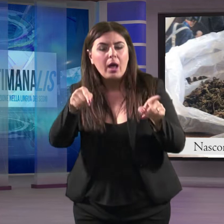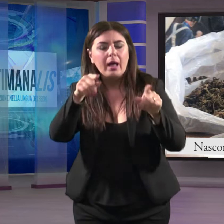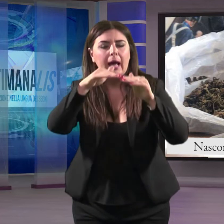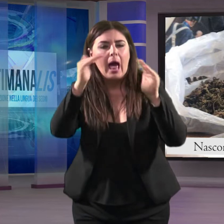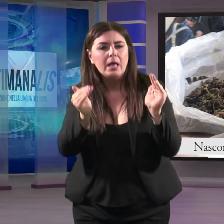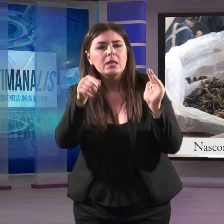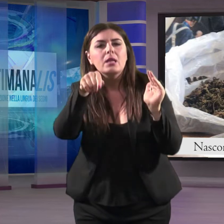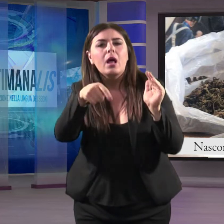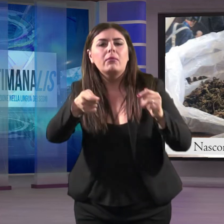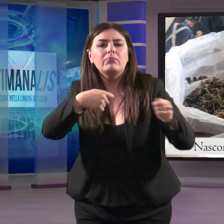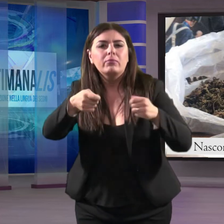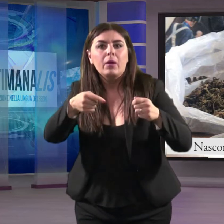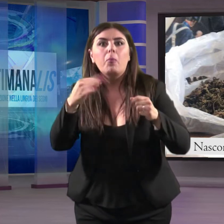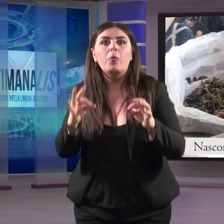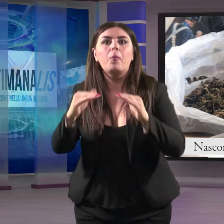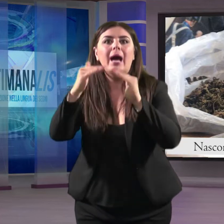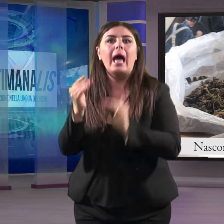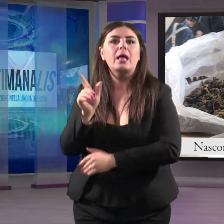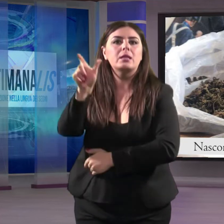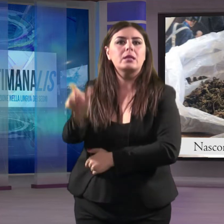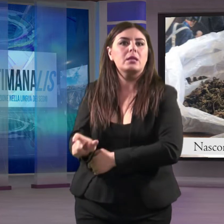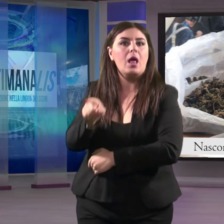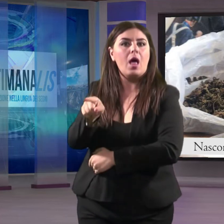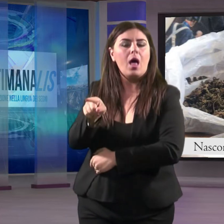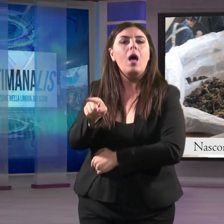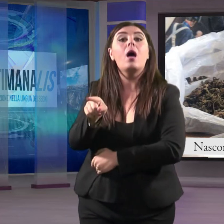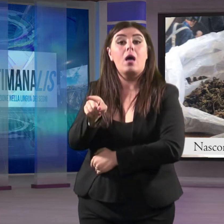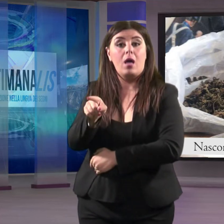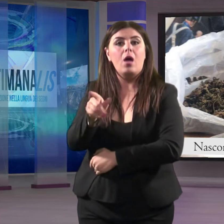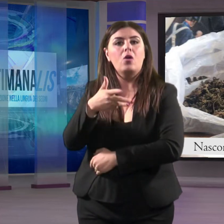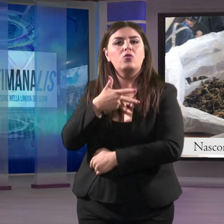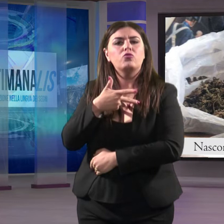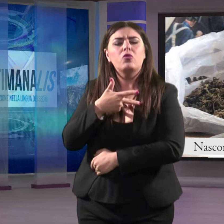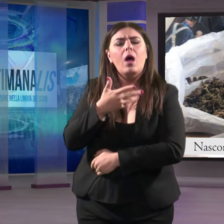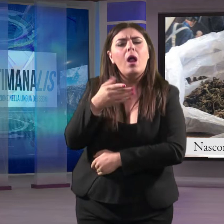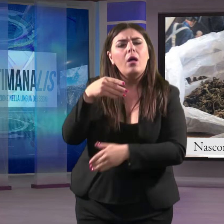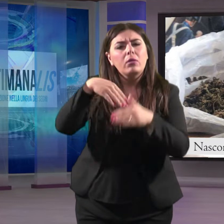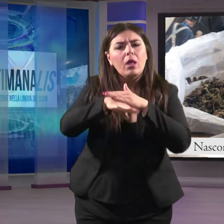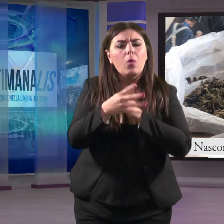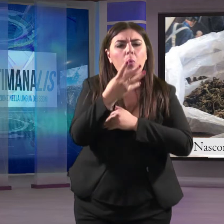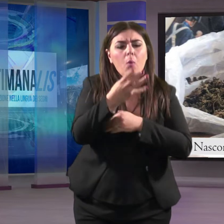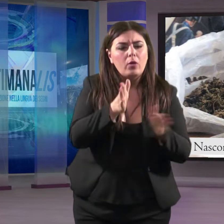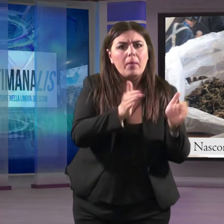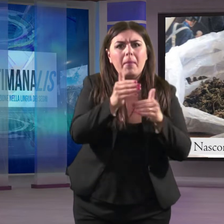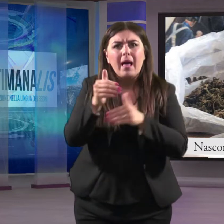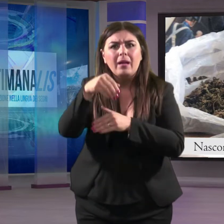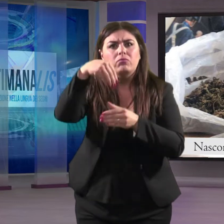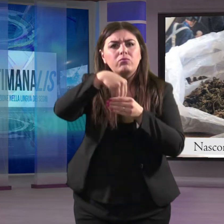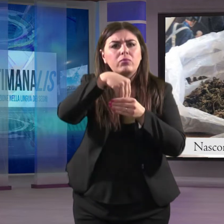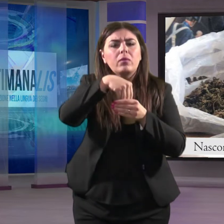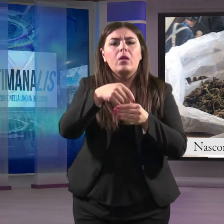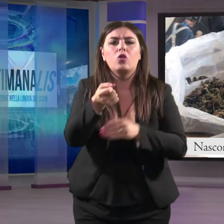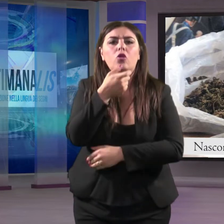a casa del giovane che abilmente aveva occultato quattro involucri in celofan contenenti marijuana